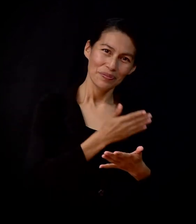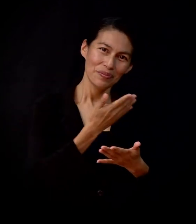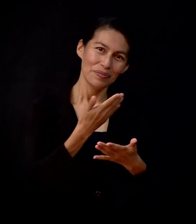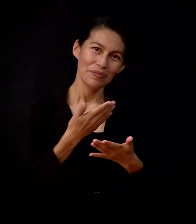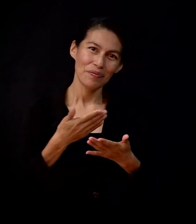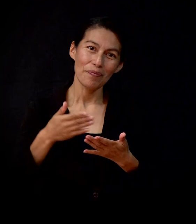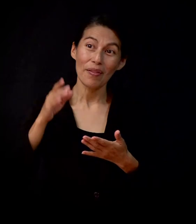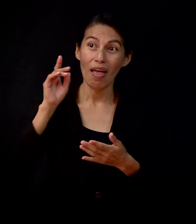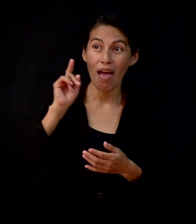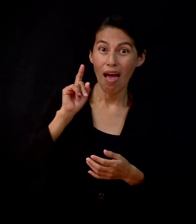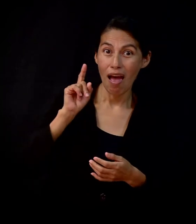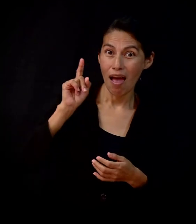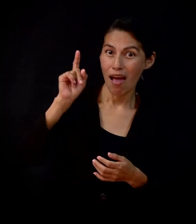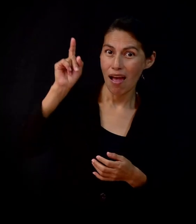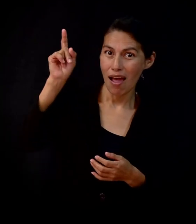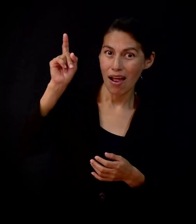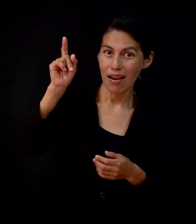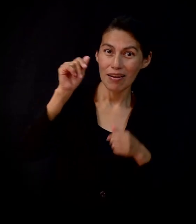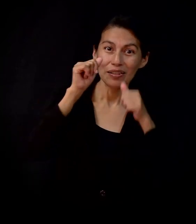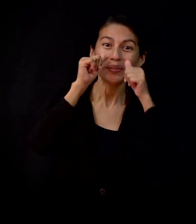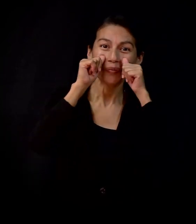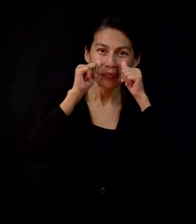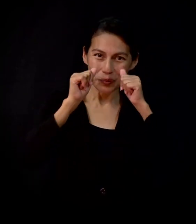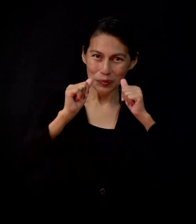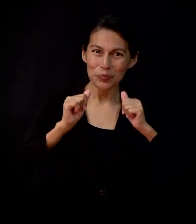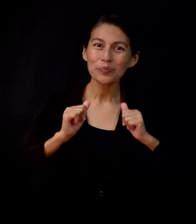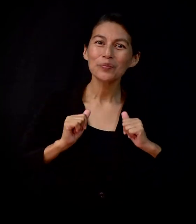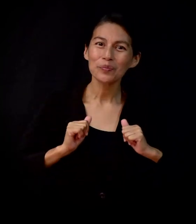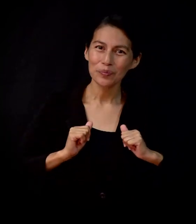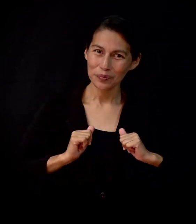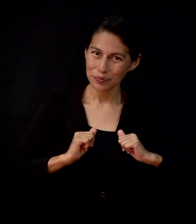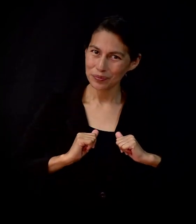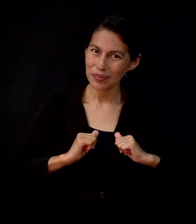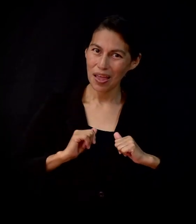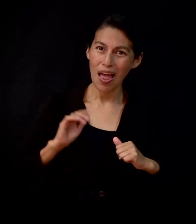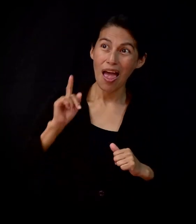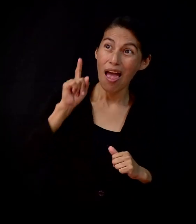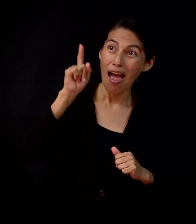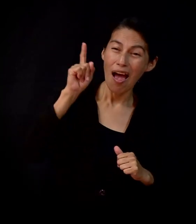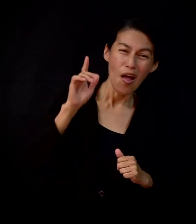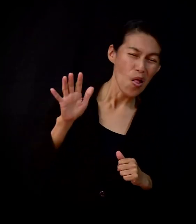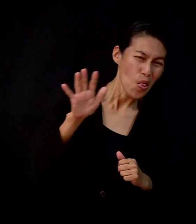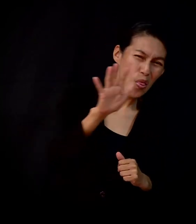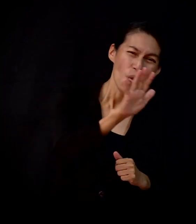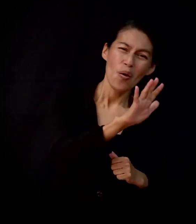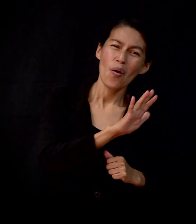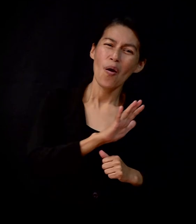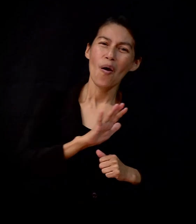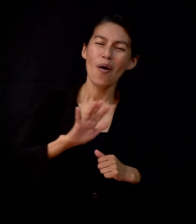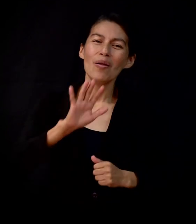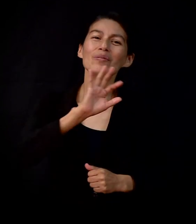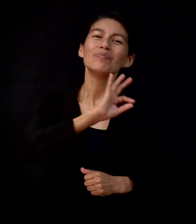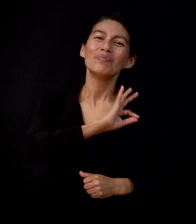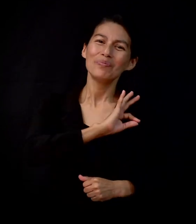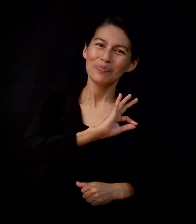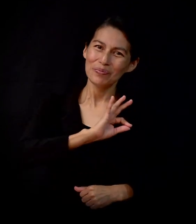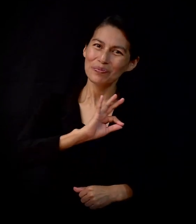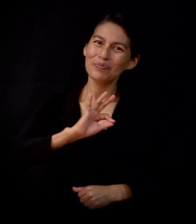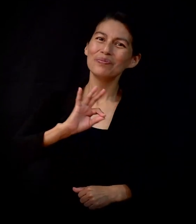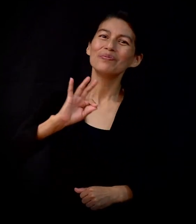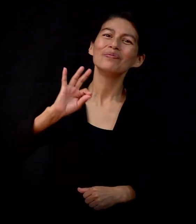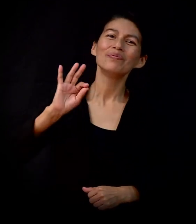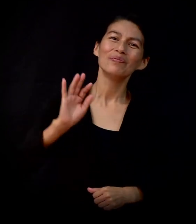Él siempre escucha, nada escapa a su poder